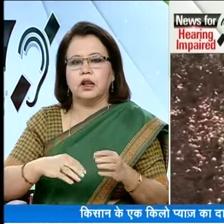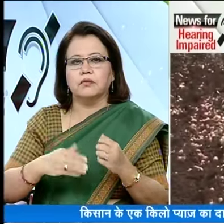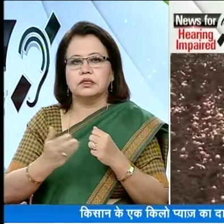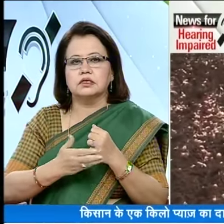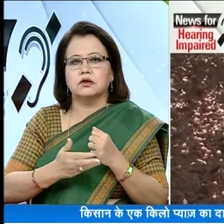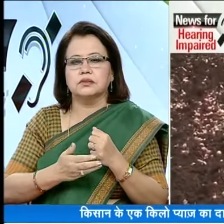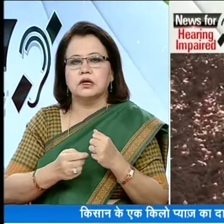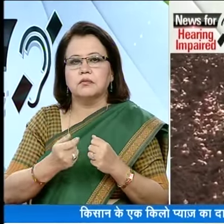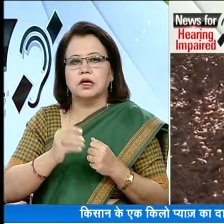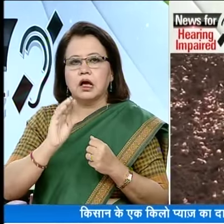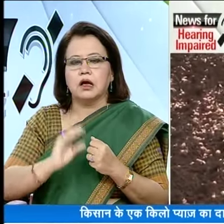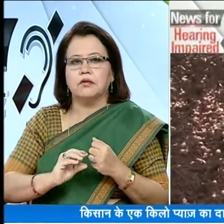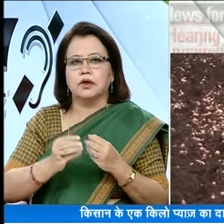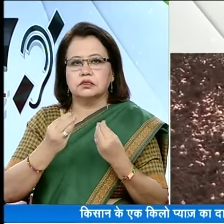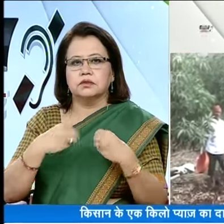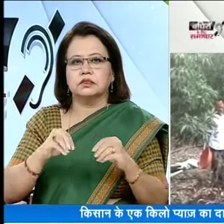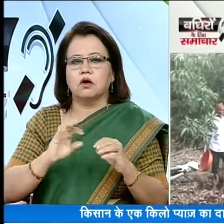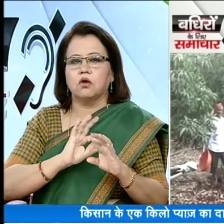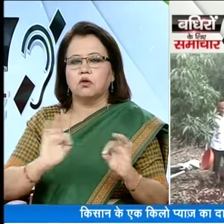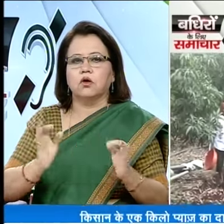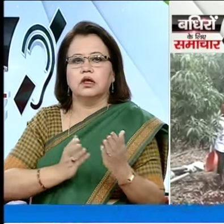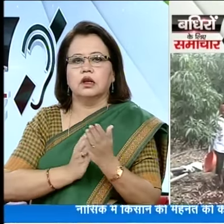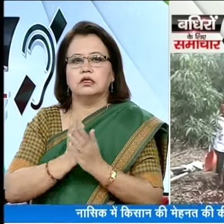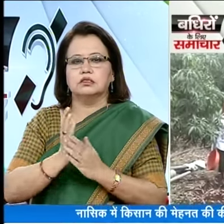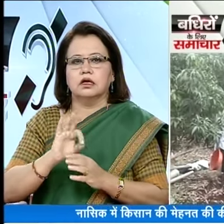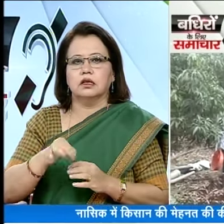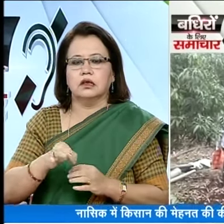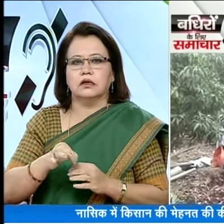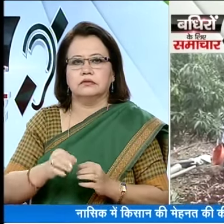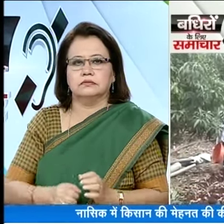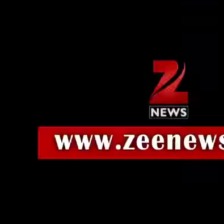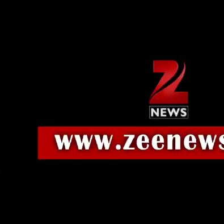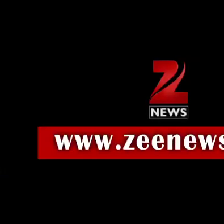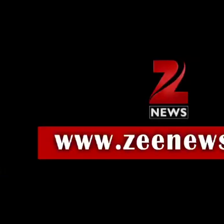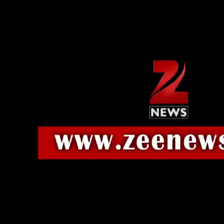तुक्सानों के पास कम दाम में प्यास बेशने के लावा कोई रास्ता नहीं था